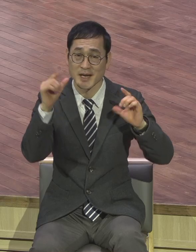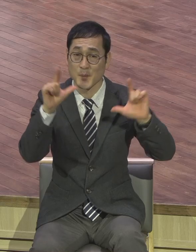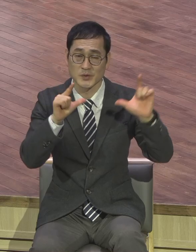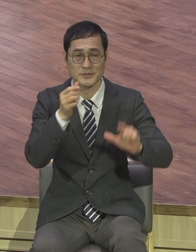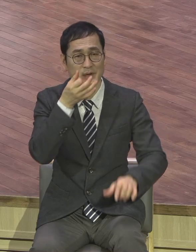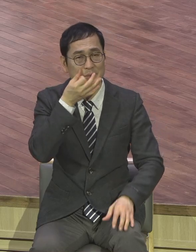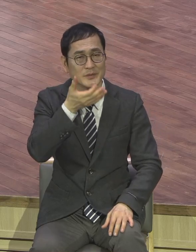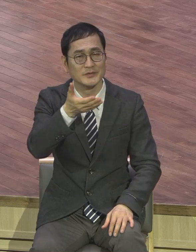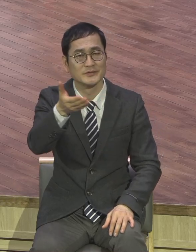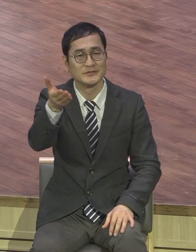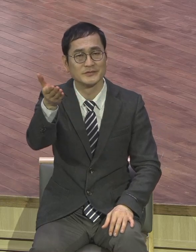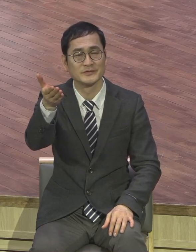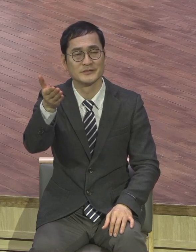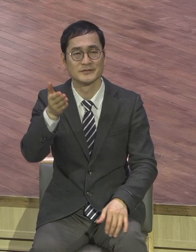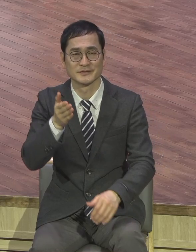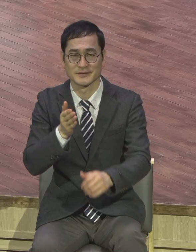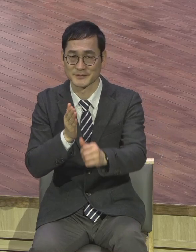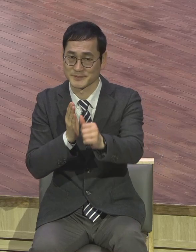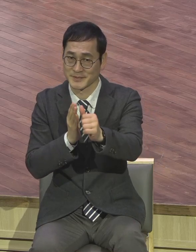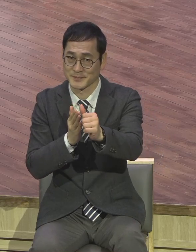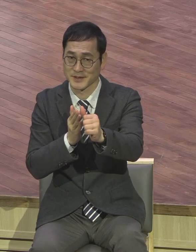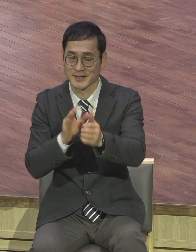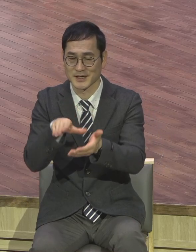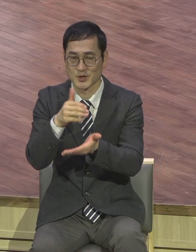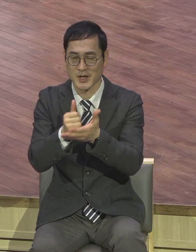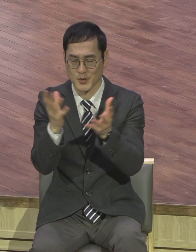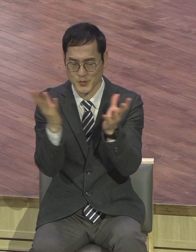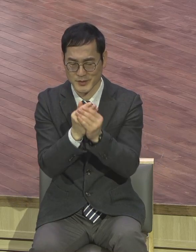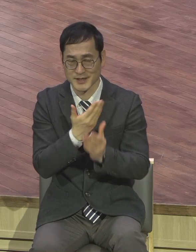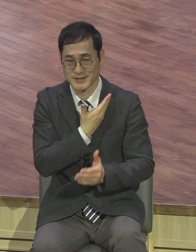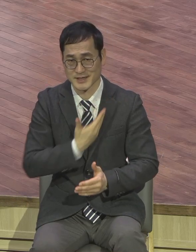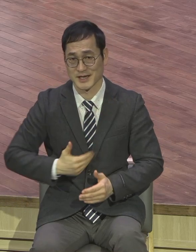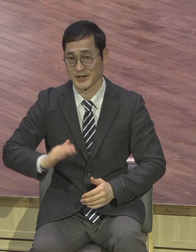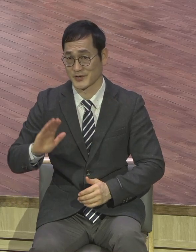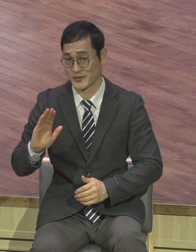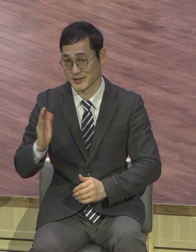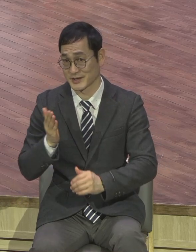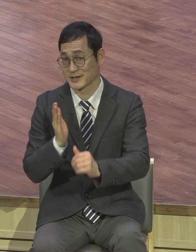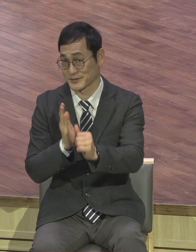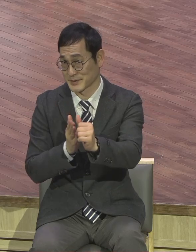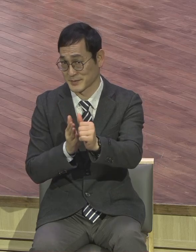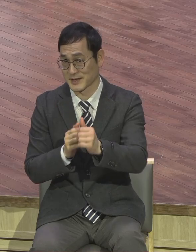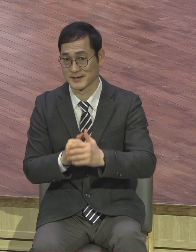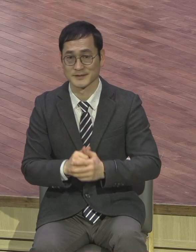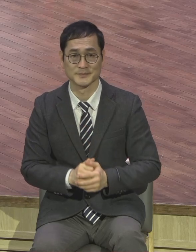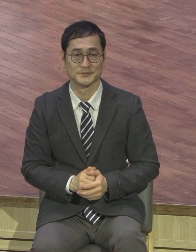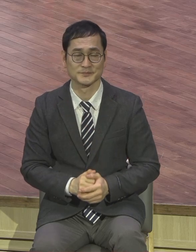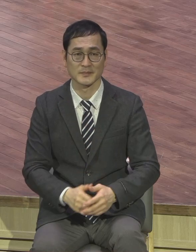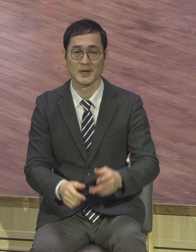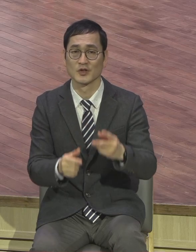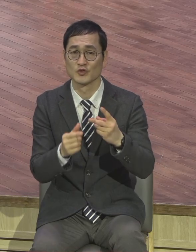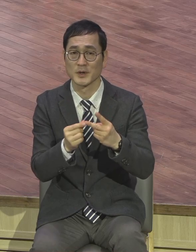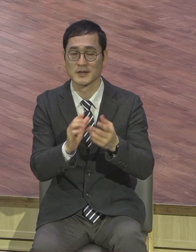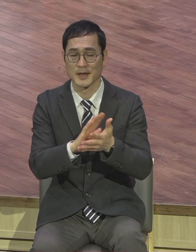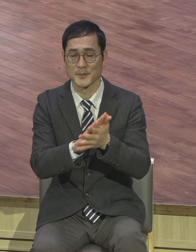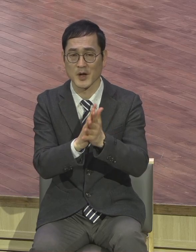자리매김하는 그리스도의 절대 제자들 다 되시기를 제모로 축복합니다. 두 번째로 변화의 주도자입니다.